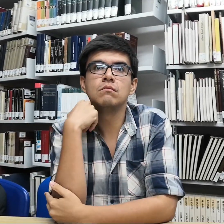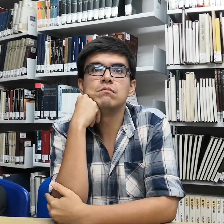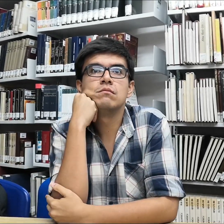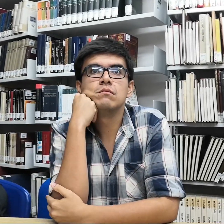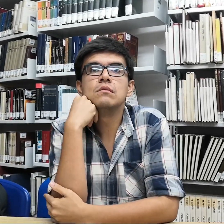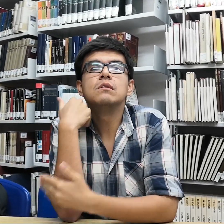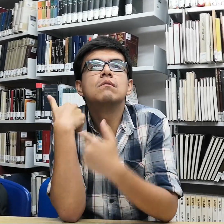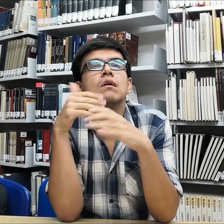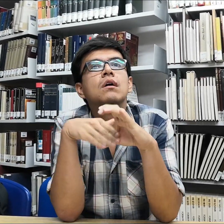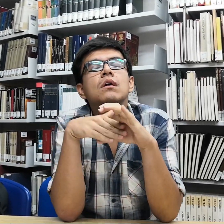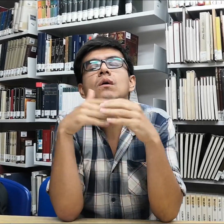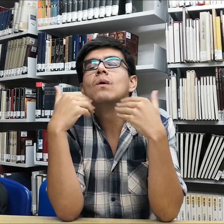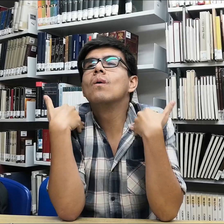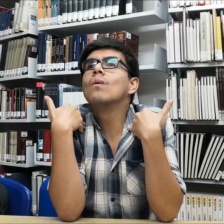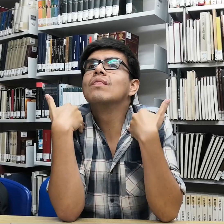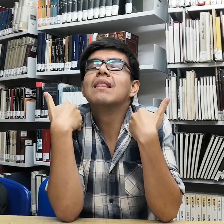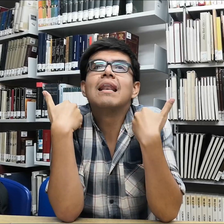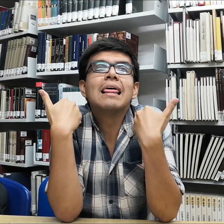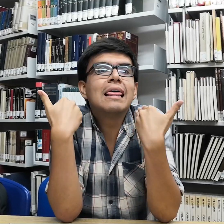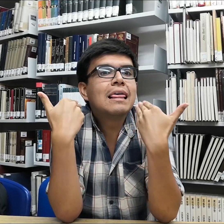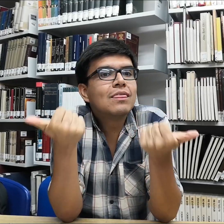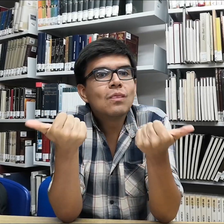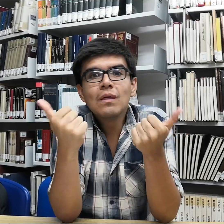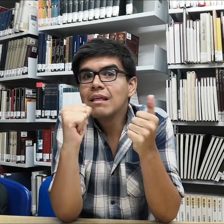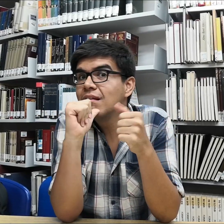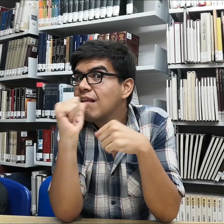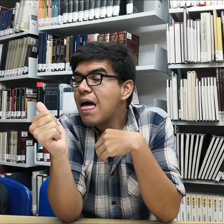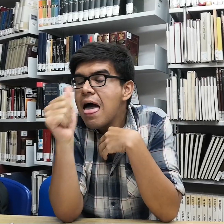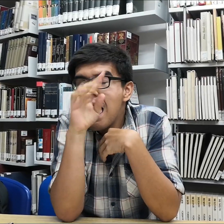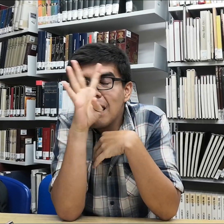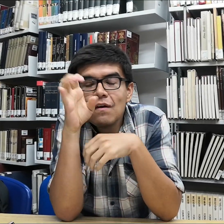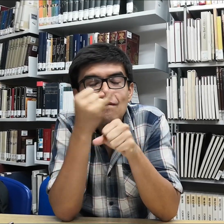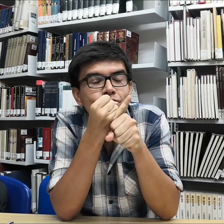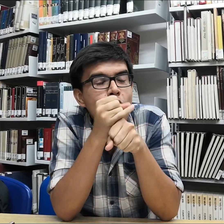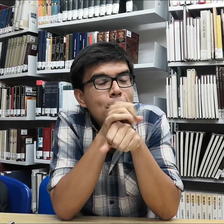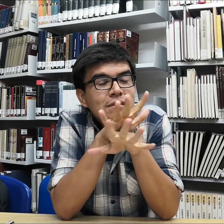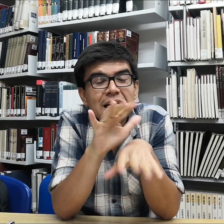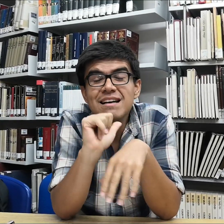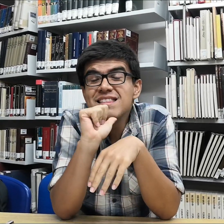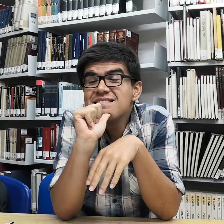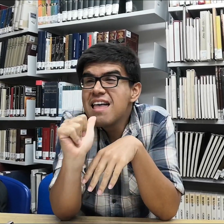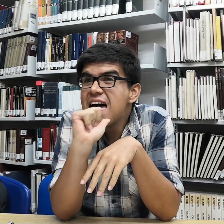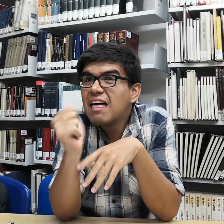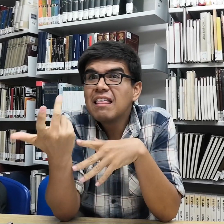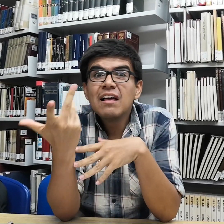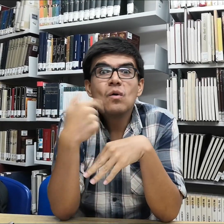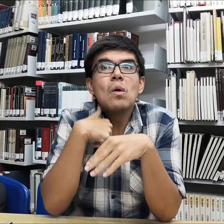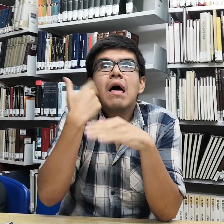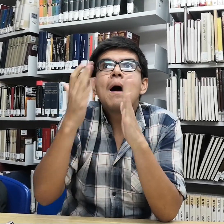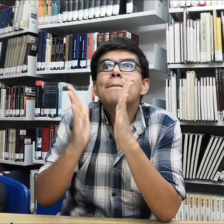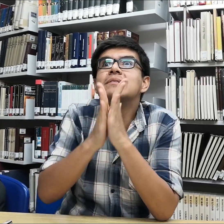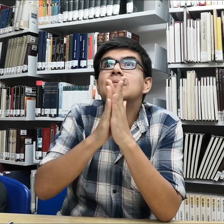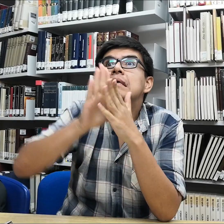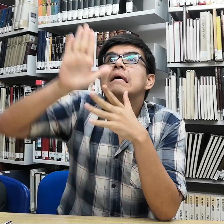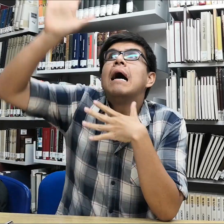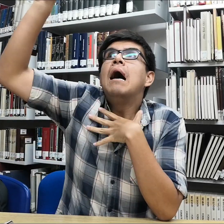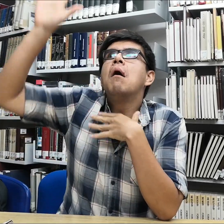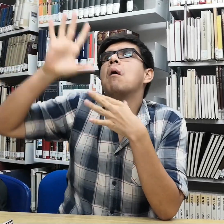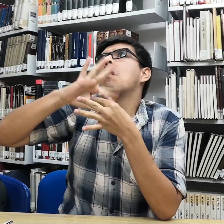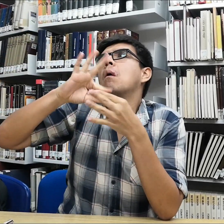No se puede quitar al intérprete a la persona sorda porque él no va a entender el contenido de la información de sus materias. ¿Cómo